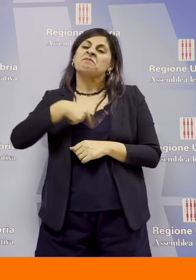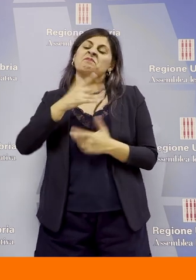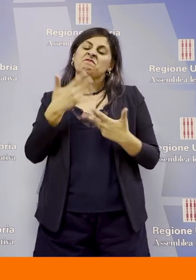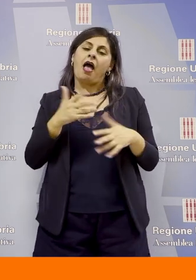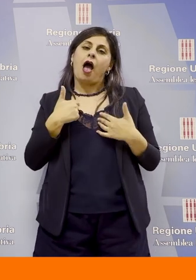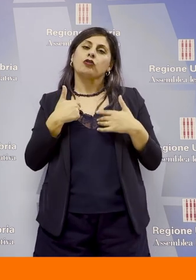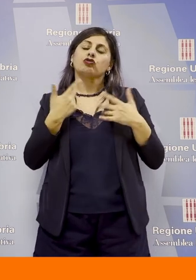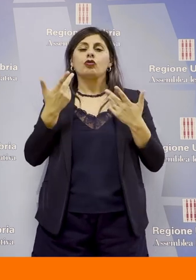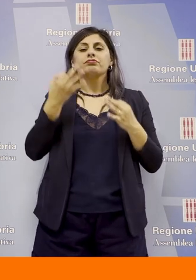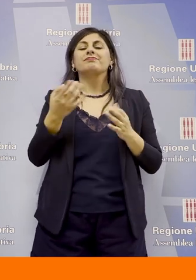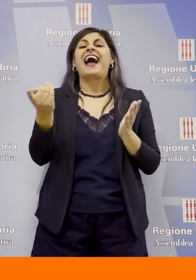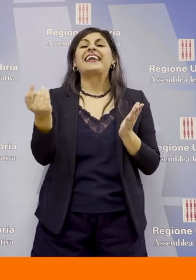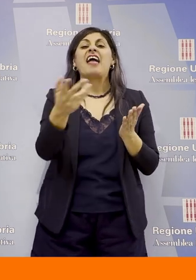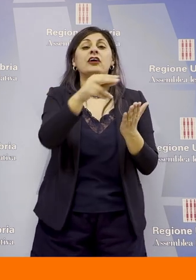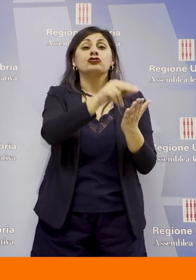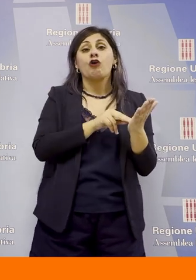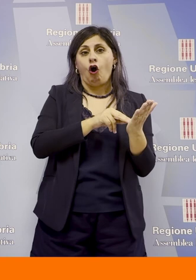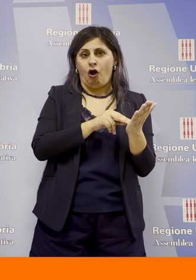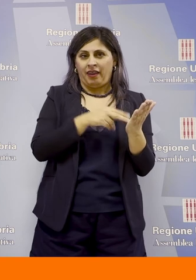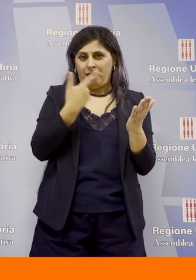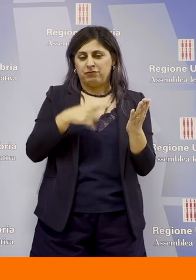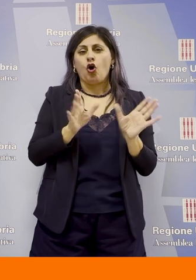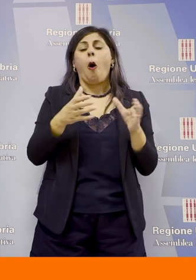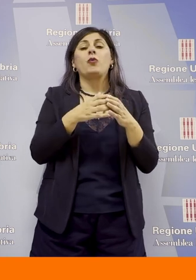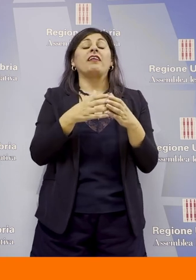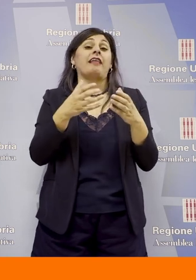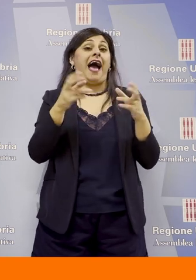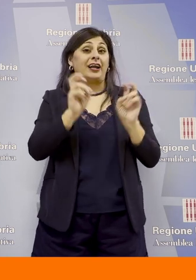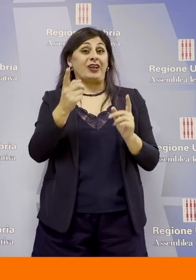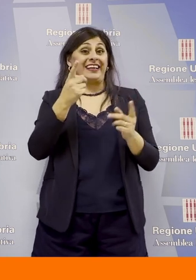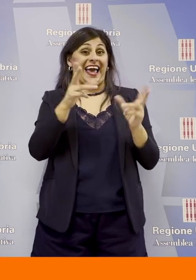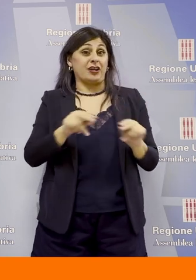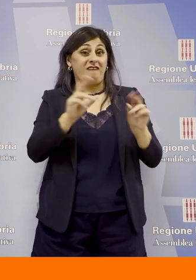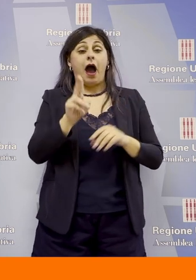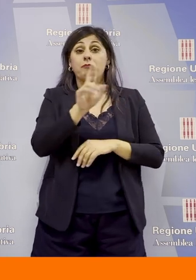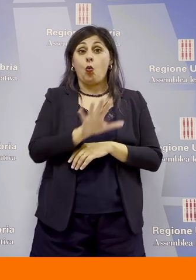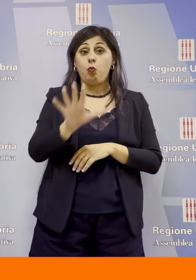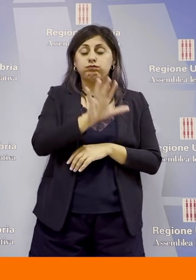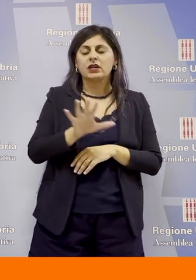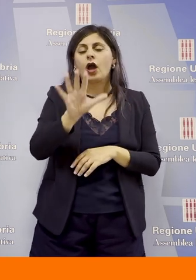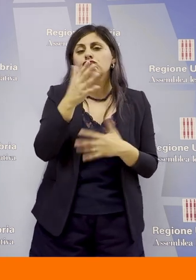rilevazione sulle comunità energetiche rinnovabili in Umbria e abbiamo visto che è un